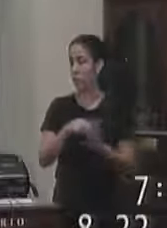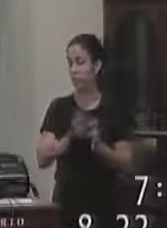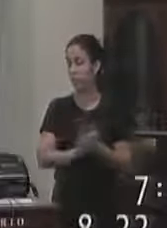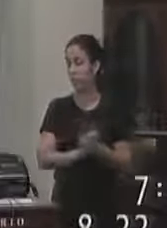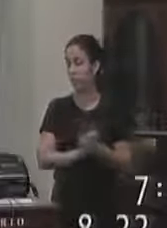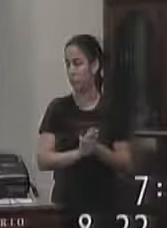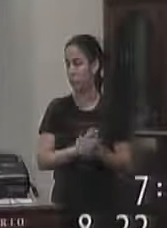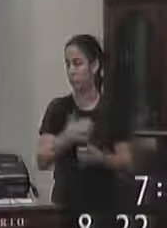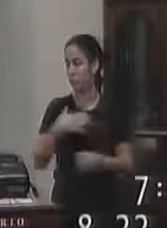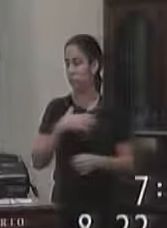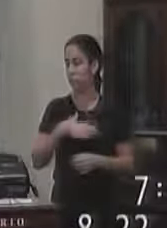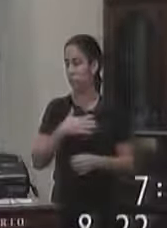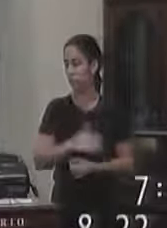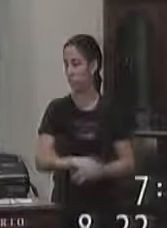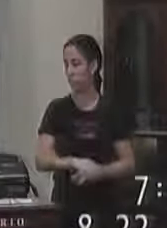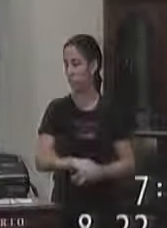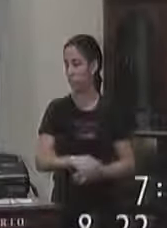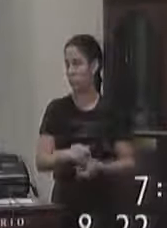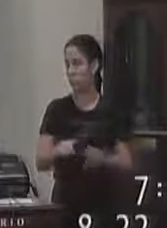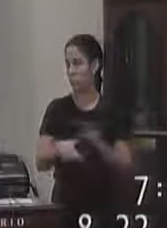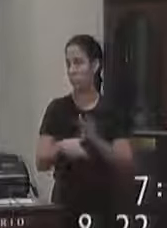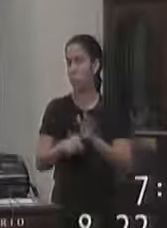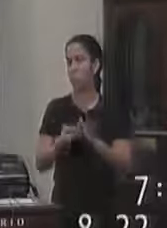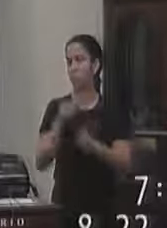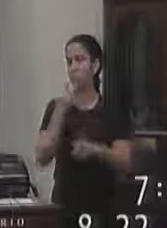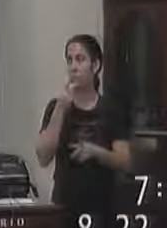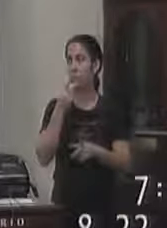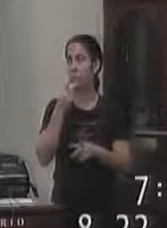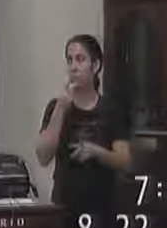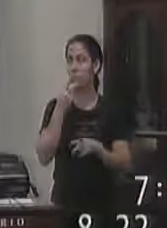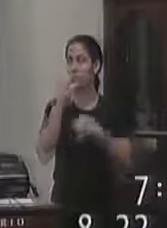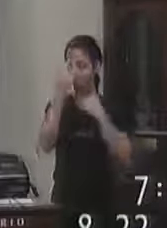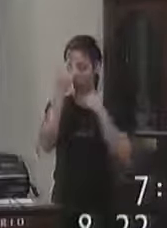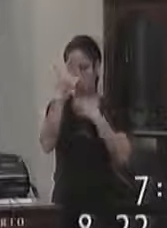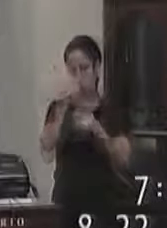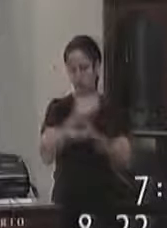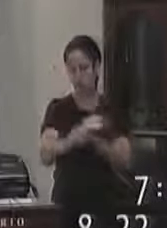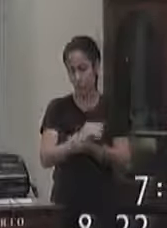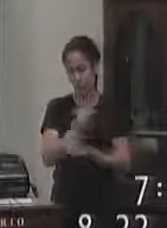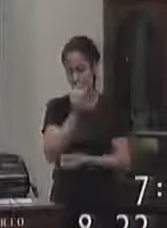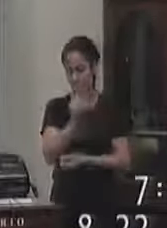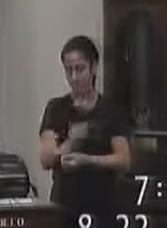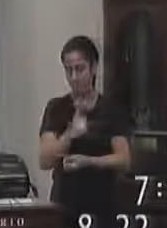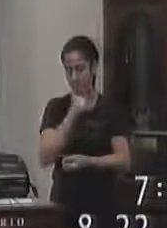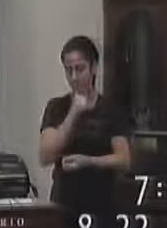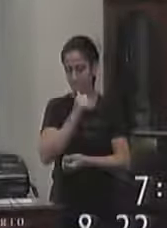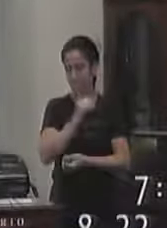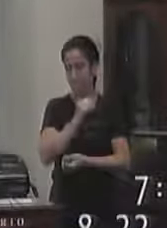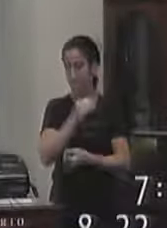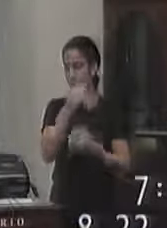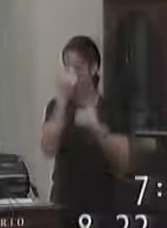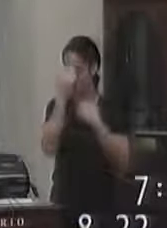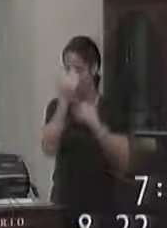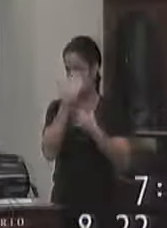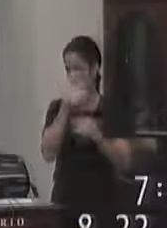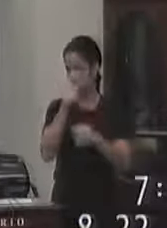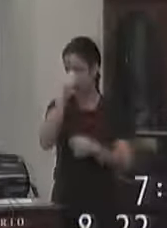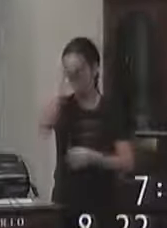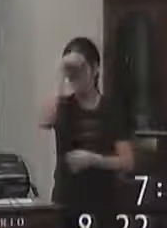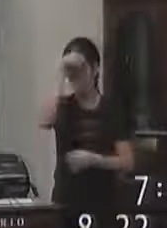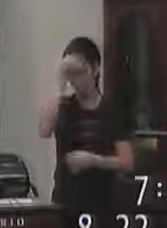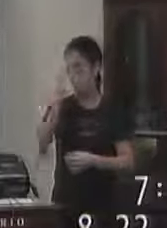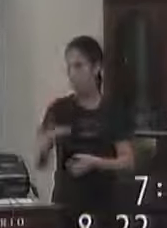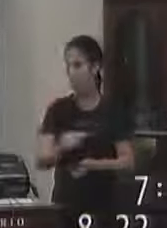eu gostaria de antemão agradecer a senhora agradecer ao prefeito